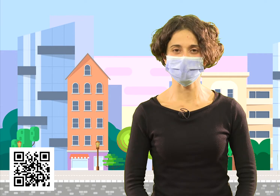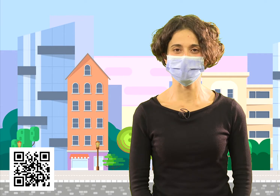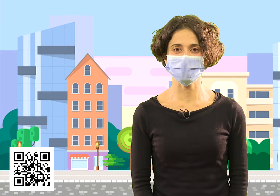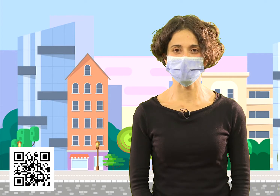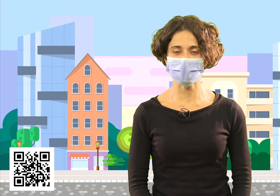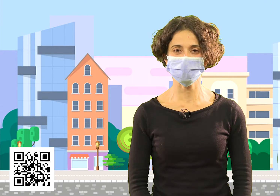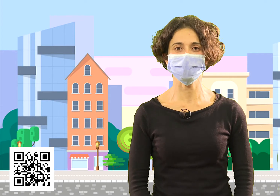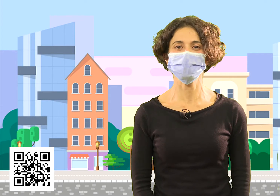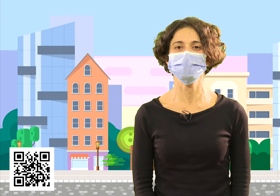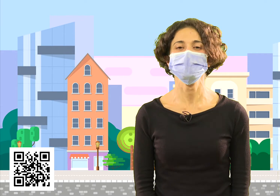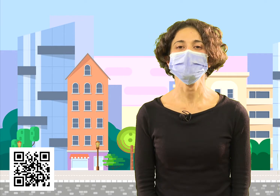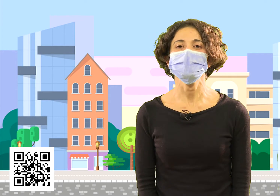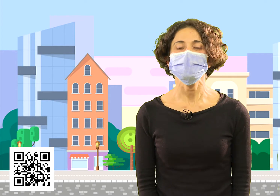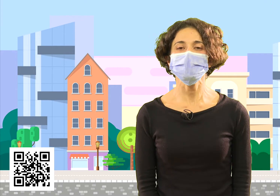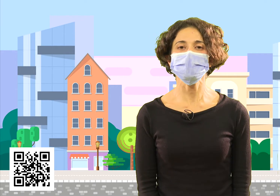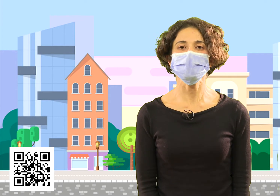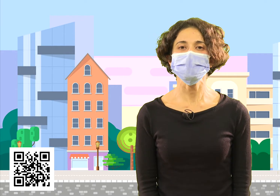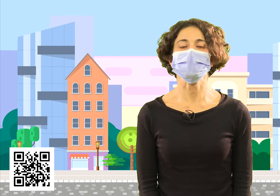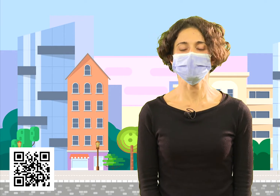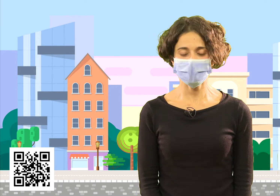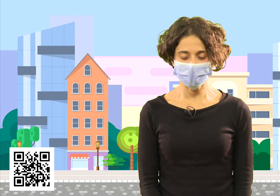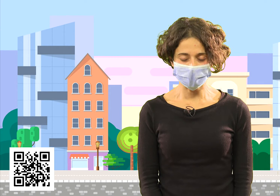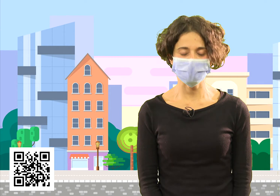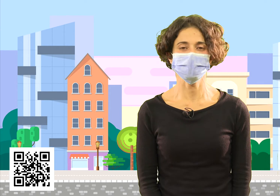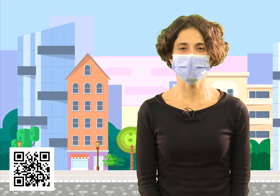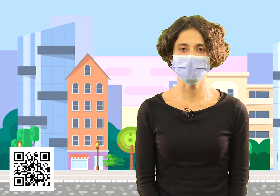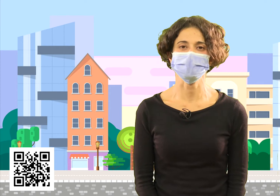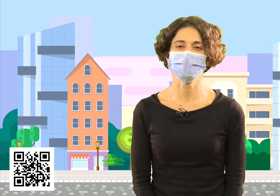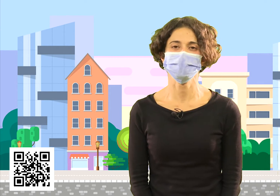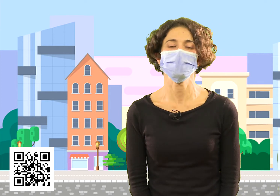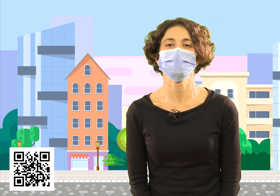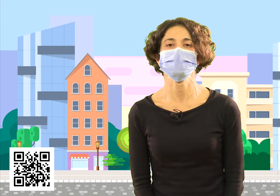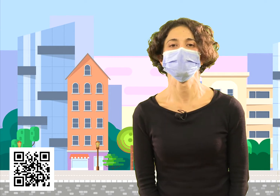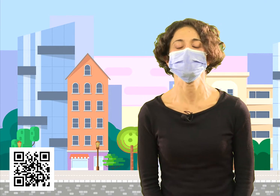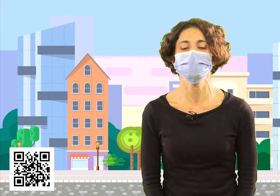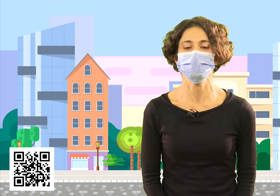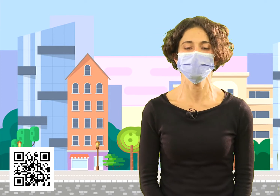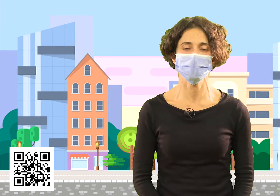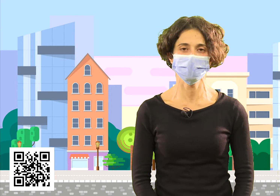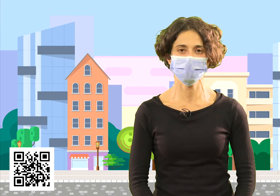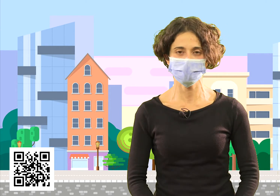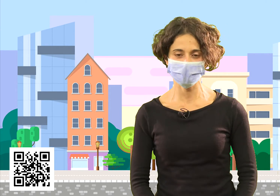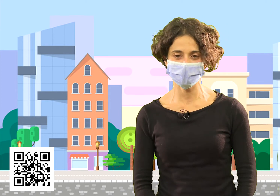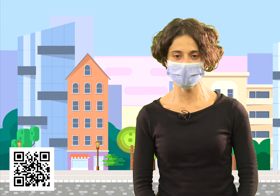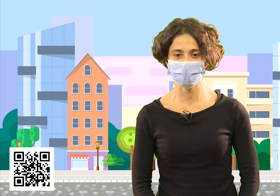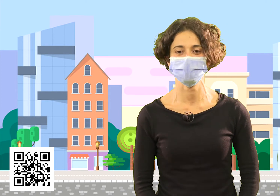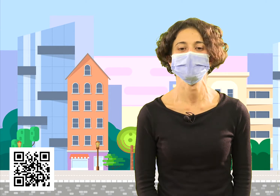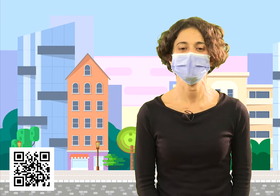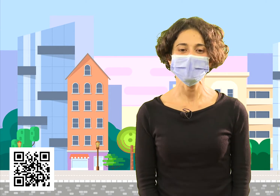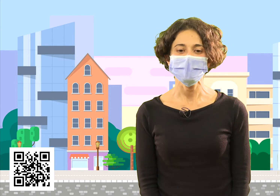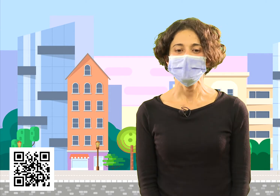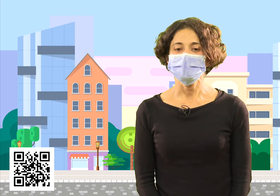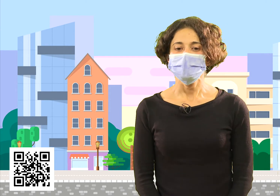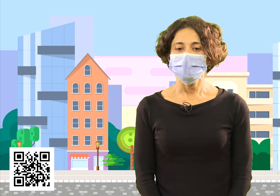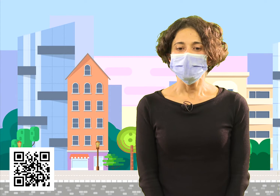en otoño con los magostos y las setas. Eso es, efectivamente. Vemos dos preciosos níscalos.